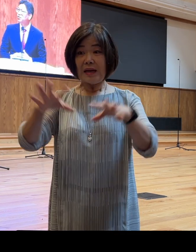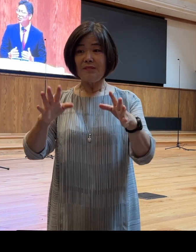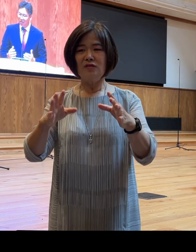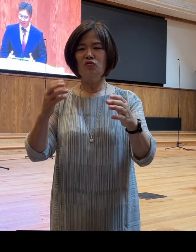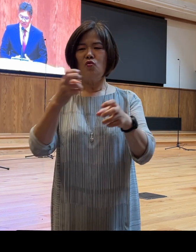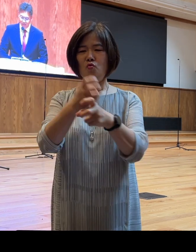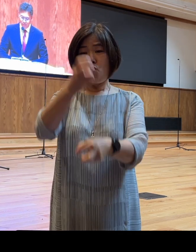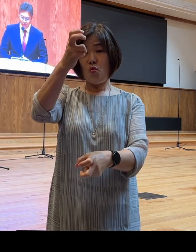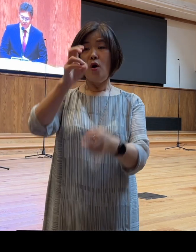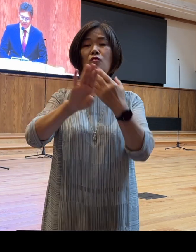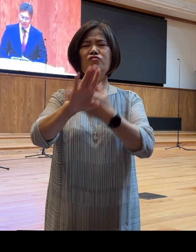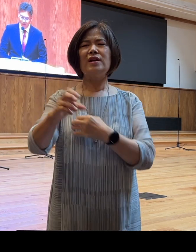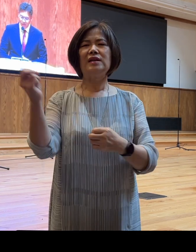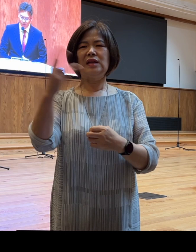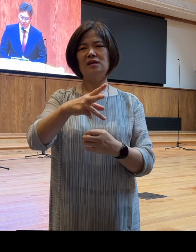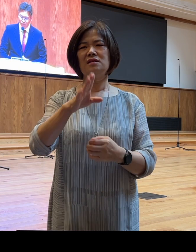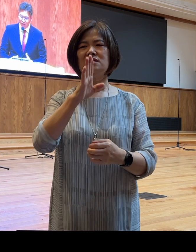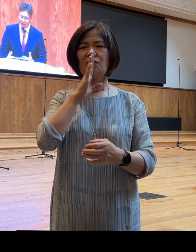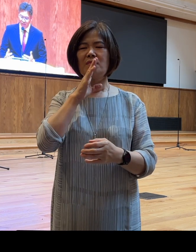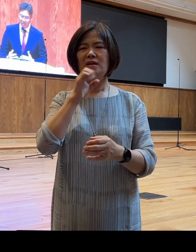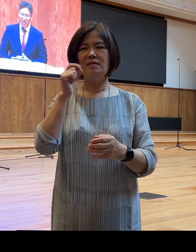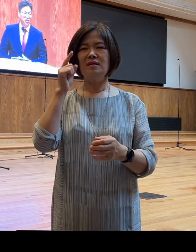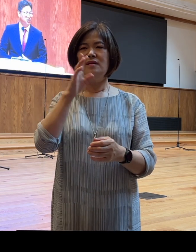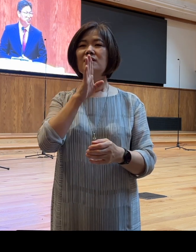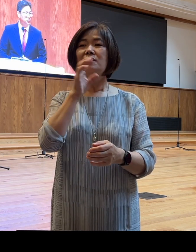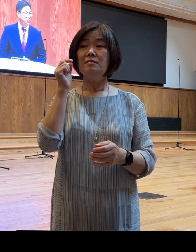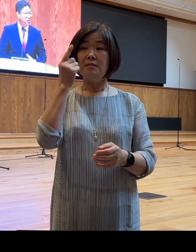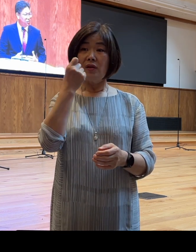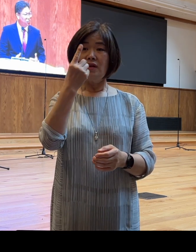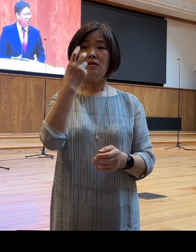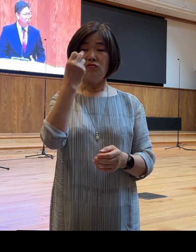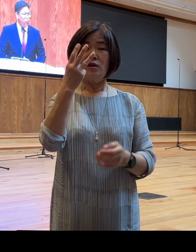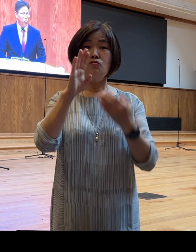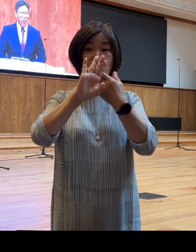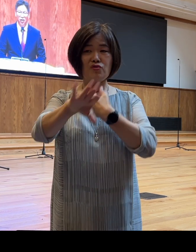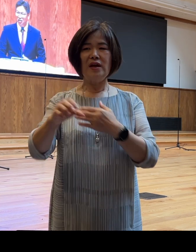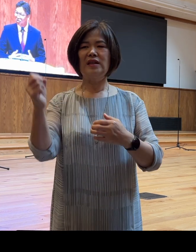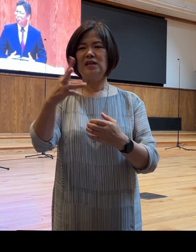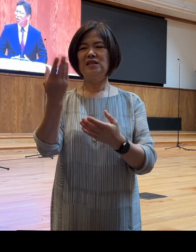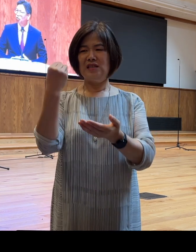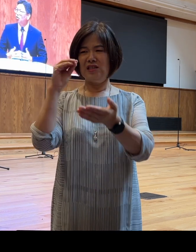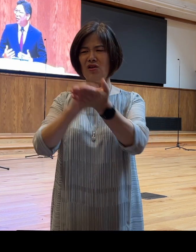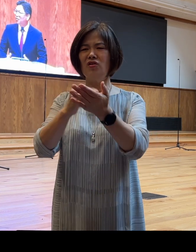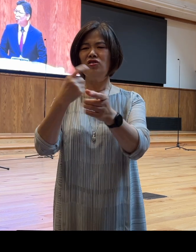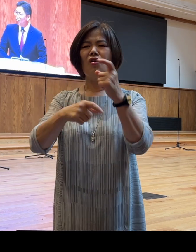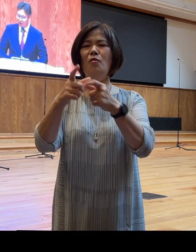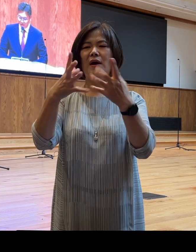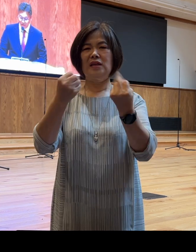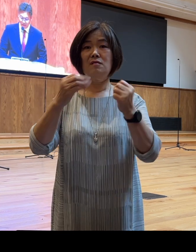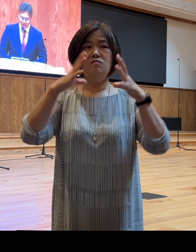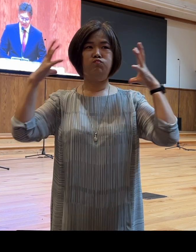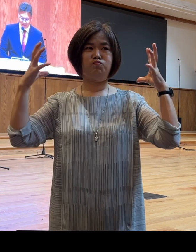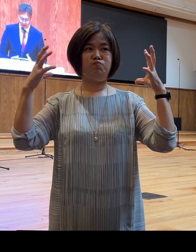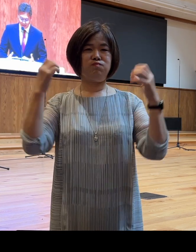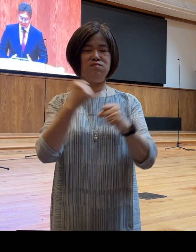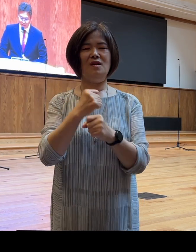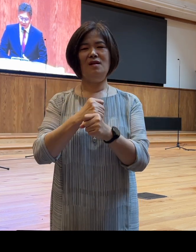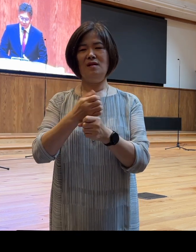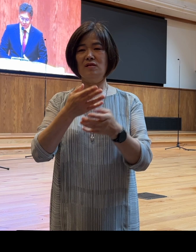상실하게 되면서 그래서 몇 달이 채 지나지 않아서 이전의 몸으로 아니 이전보다 더 많은 몸무게를 가지게 된다는 것이죠